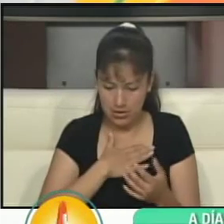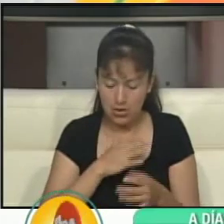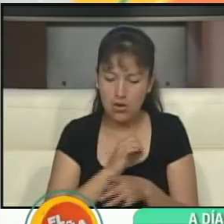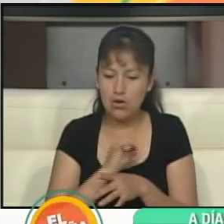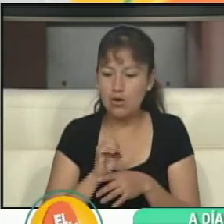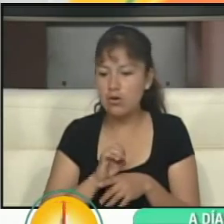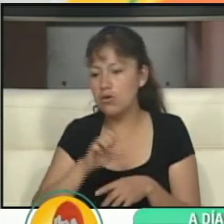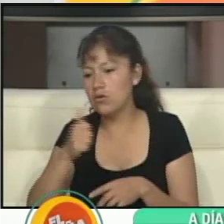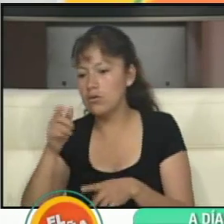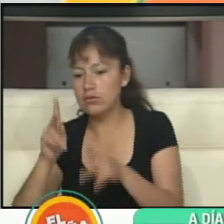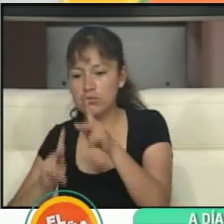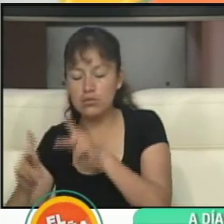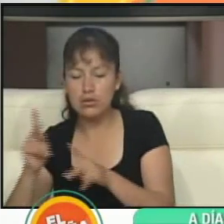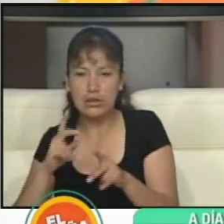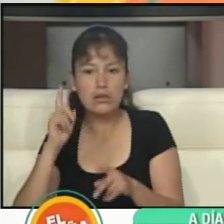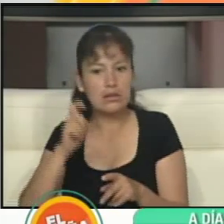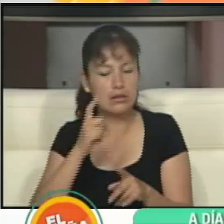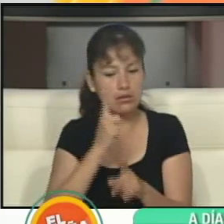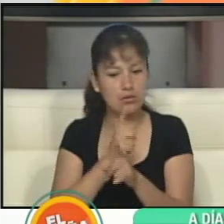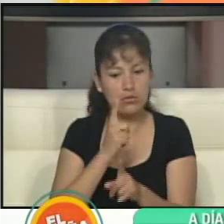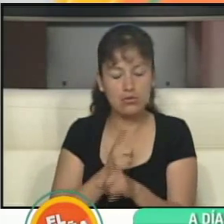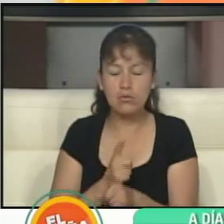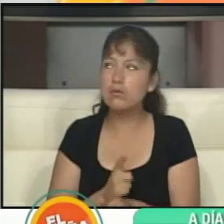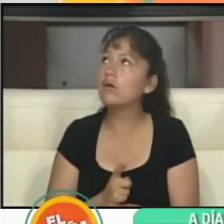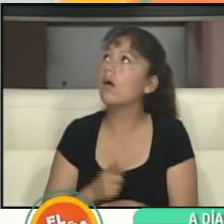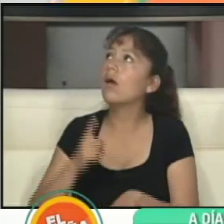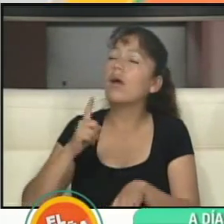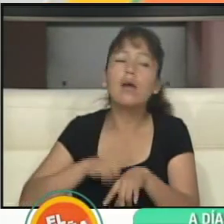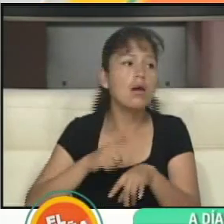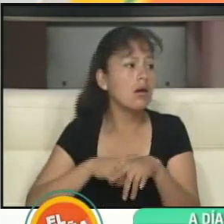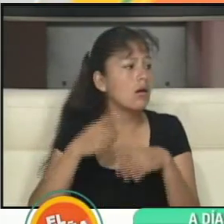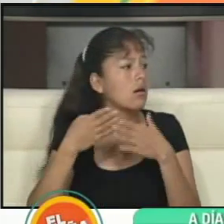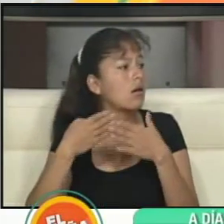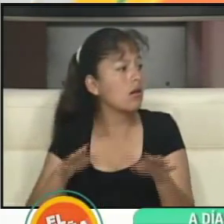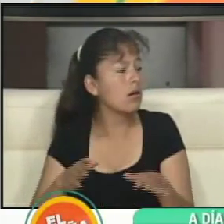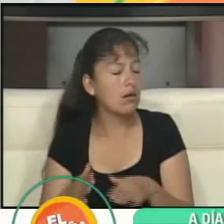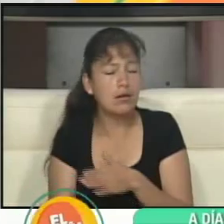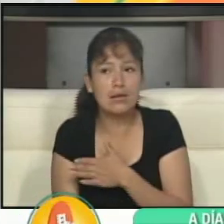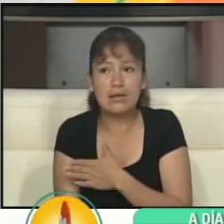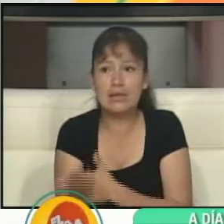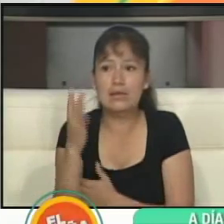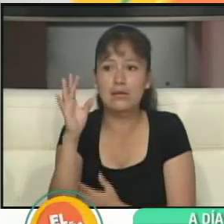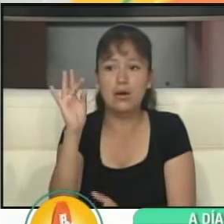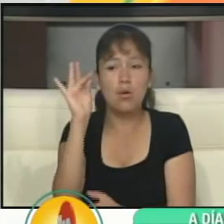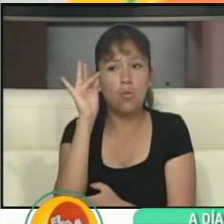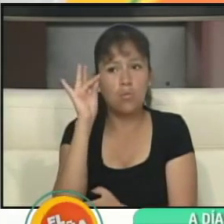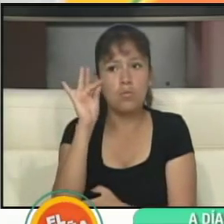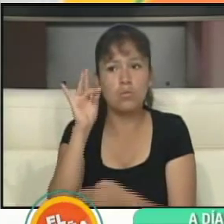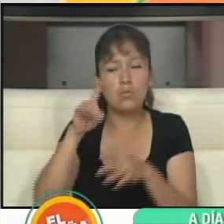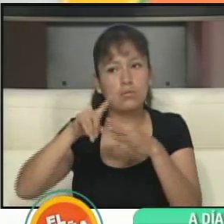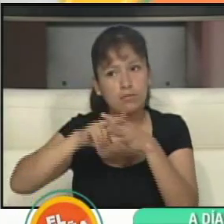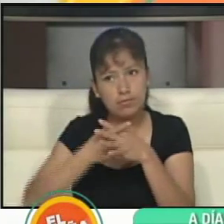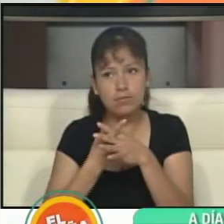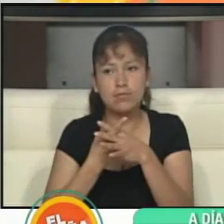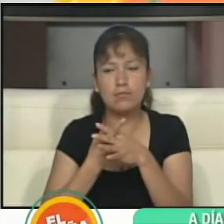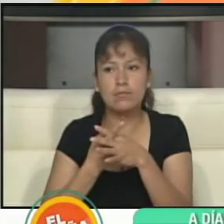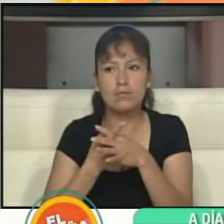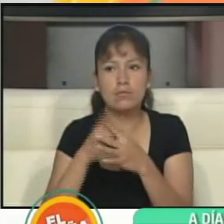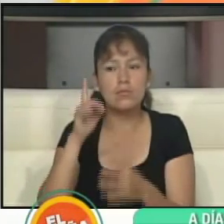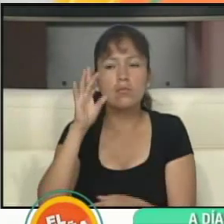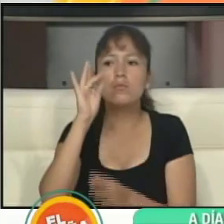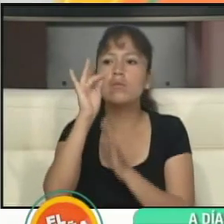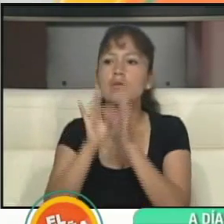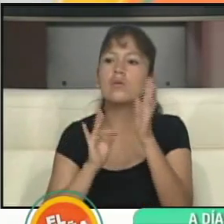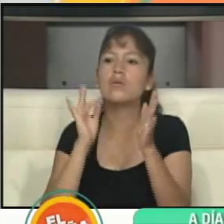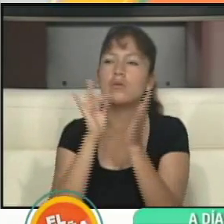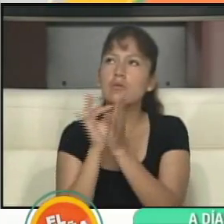al certificado que le están entregando. ¿A qué hora abren las mesas el día domingo? A las 8 de la mañana. ¿Y cuántas horas van a estar abiertas? Ocho horas.